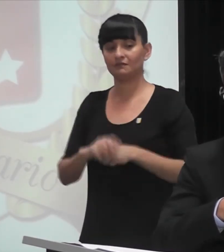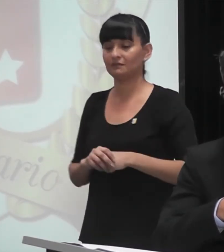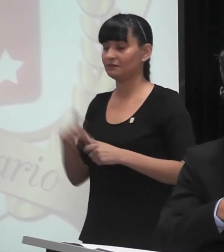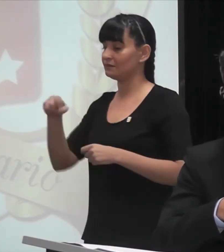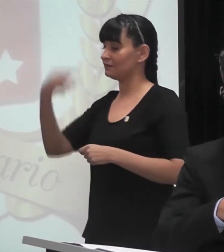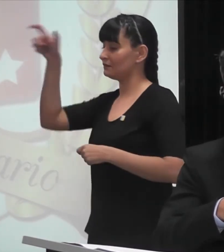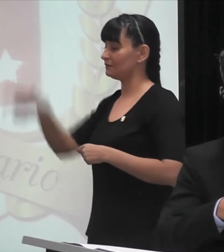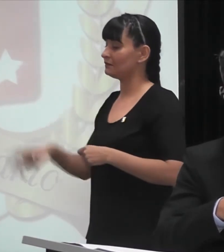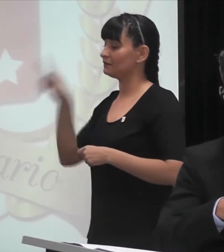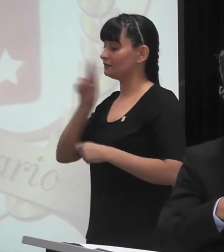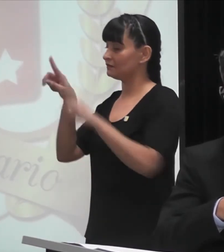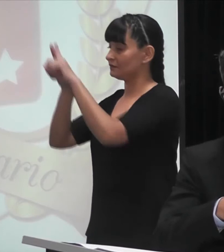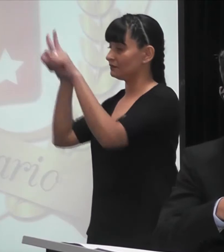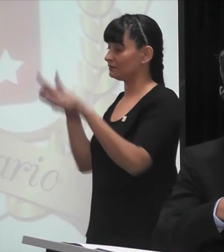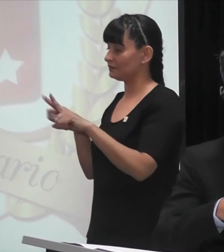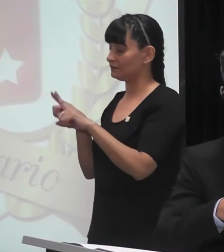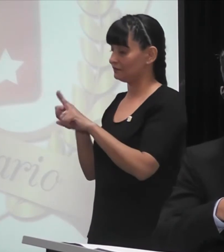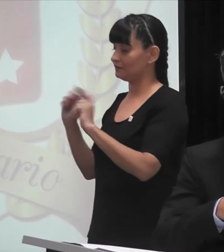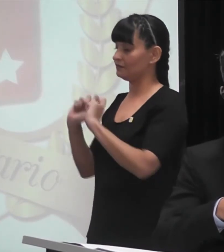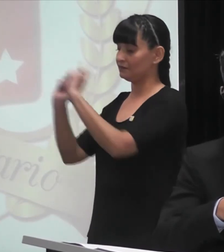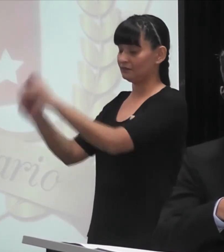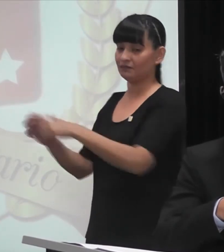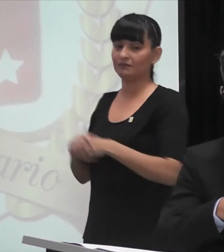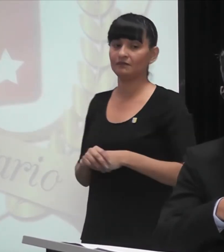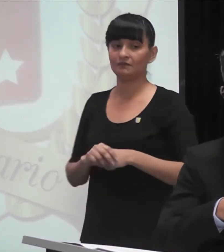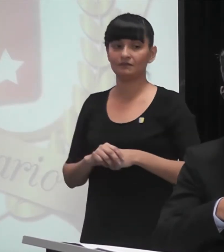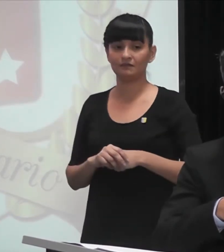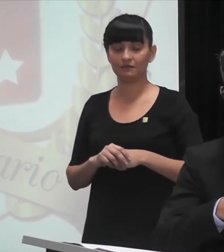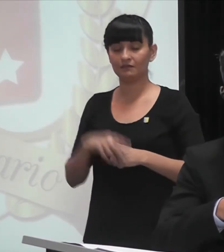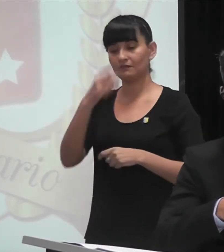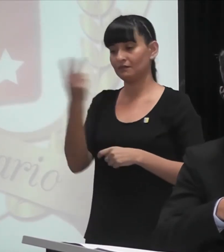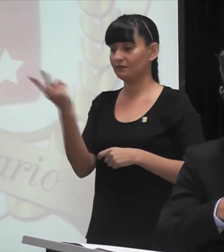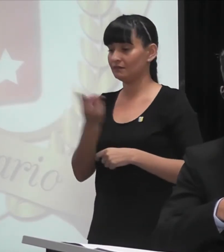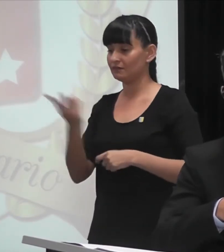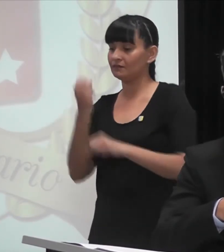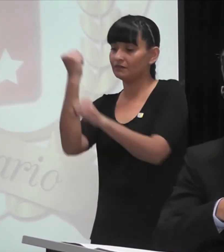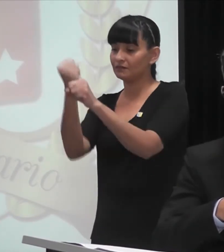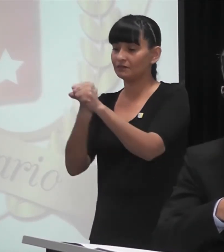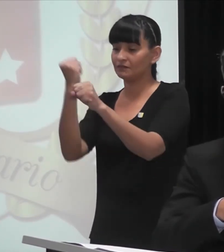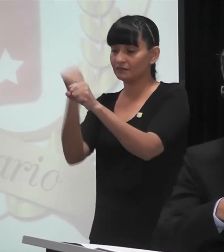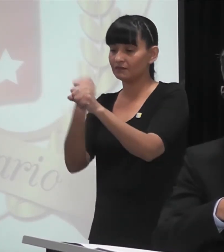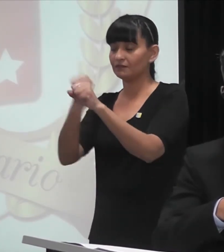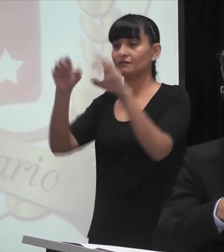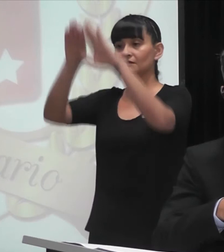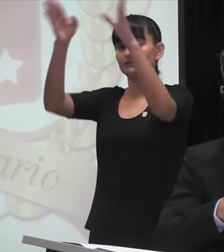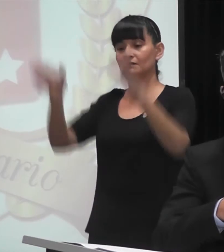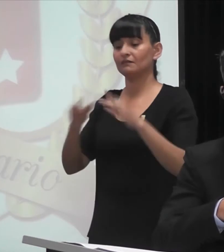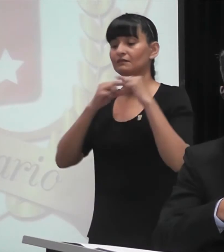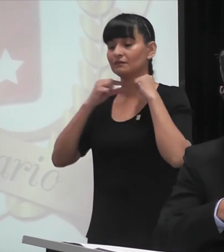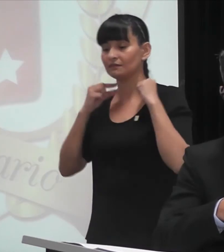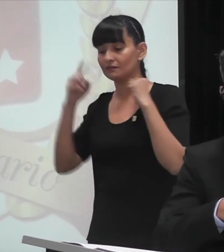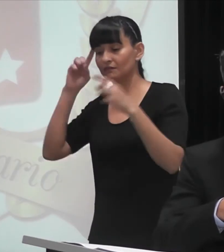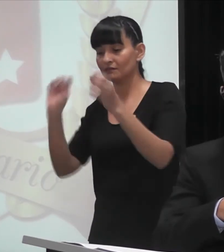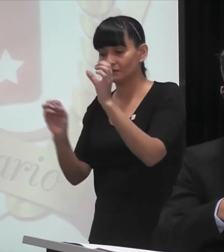Trabajamos muchísimo con el inolvidable pichón para que este instituto, así como nació,